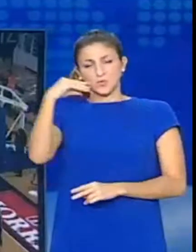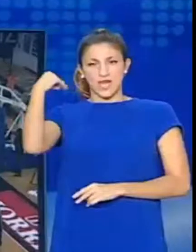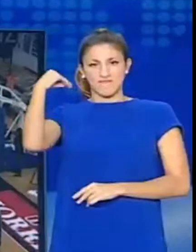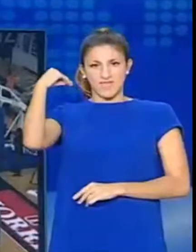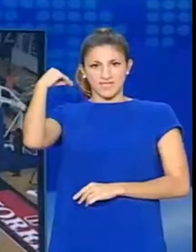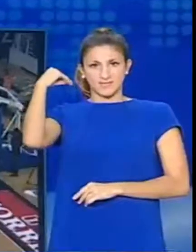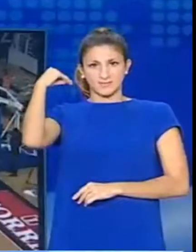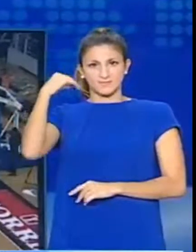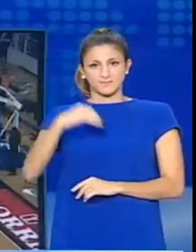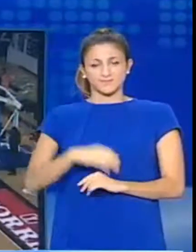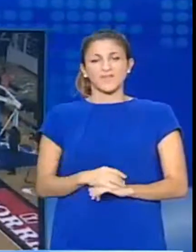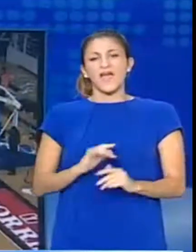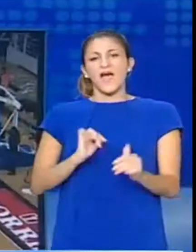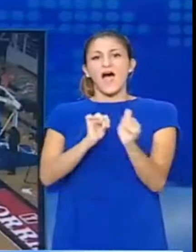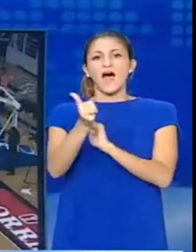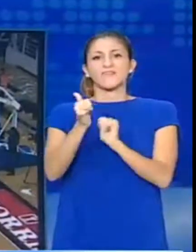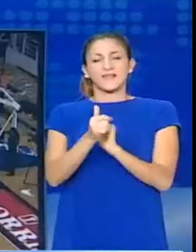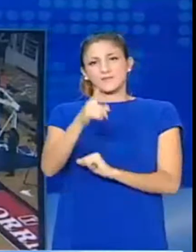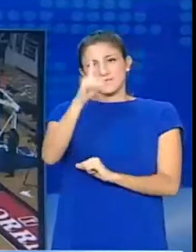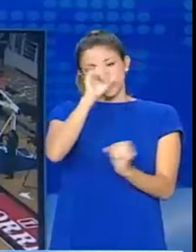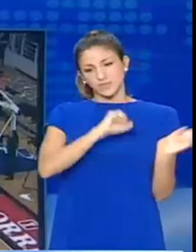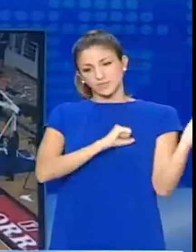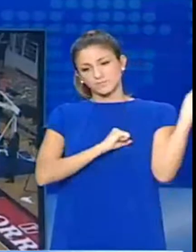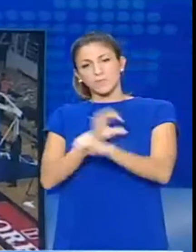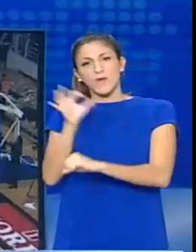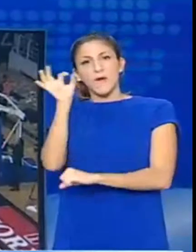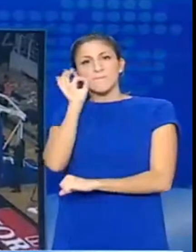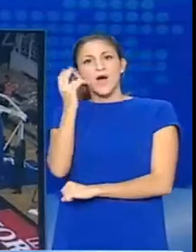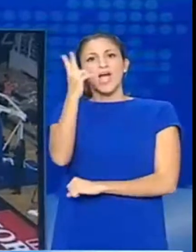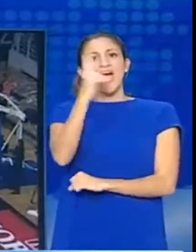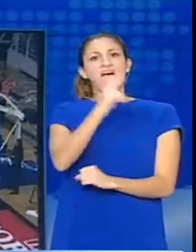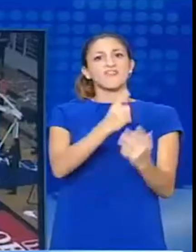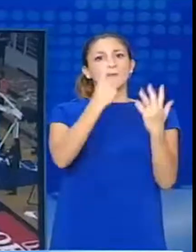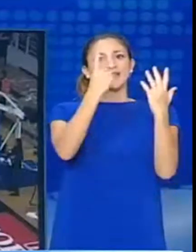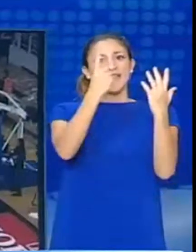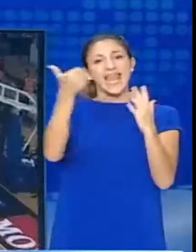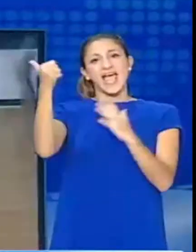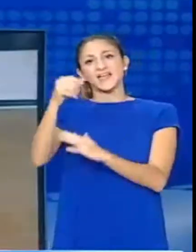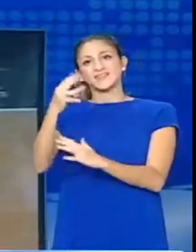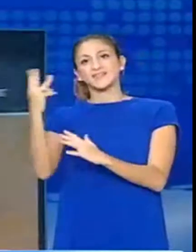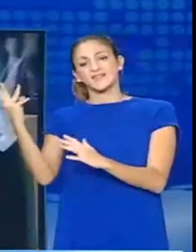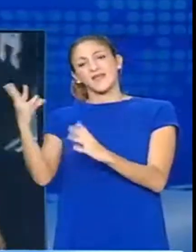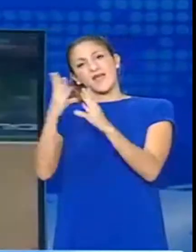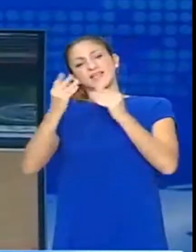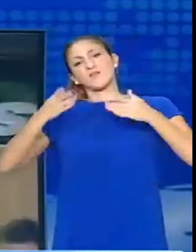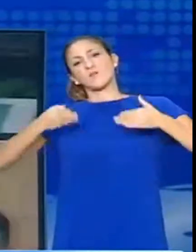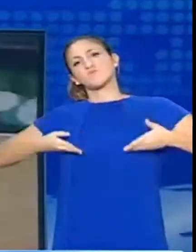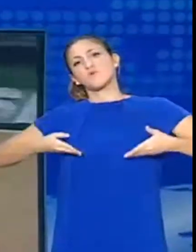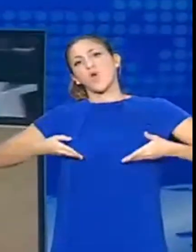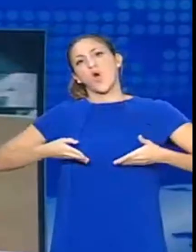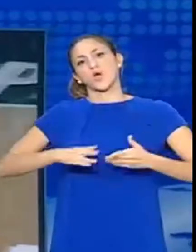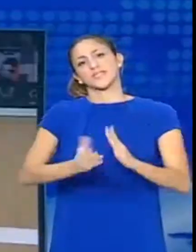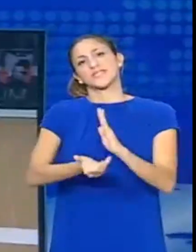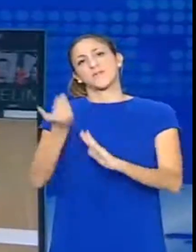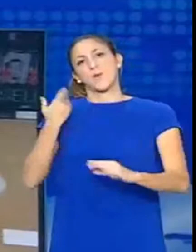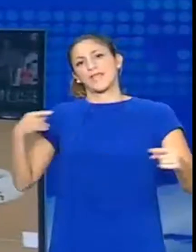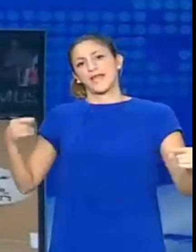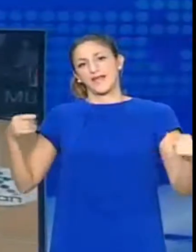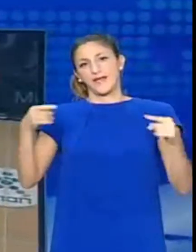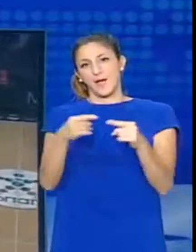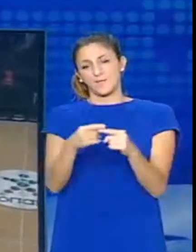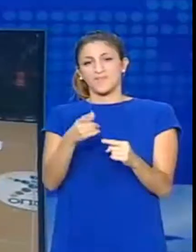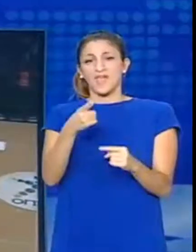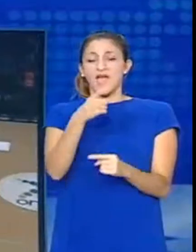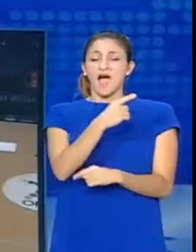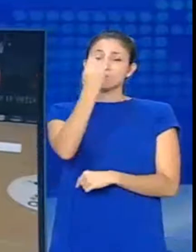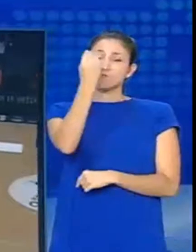Ο Άρης νίκησε εκτός έβρα στον ΠΑΟΚ με 71-63 και προκρήθηκε στην ημιτελική φάση του κυπέλου Ελλάδας στο μπάσκετ. Οι